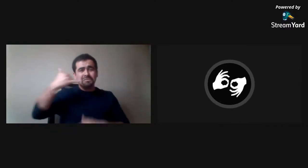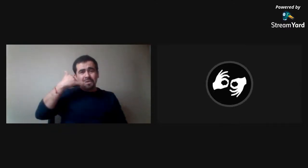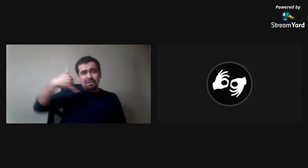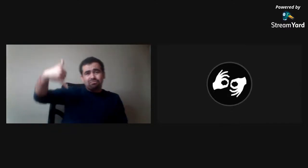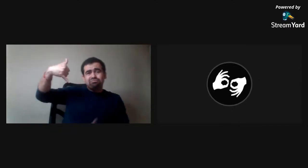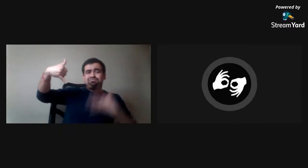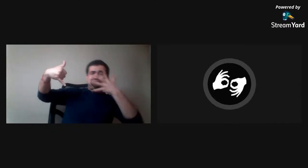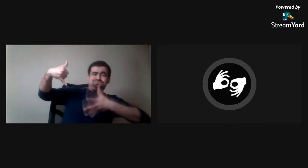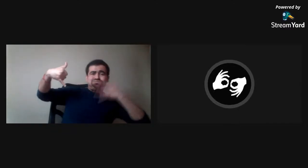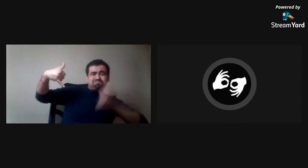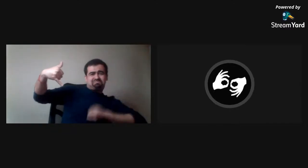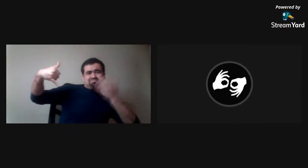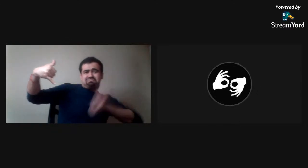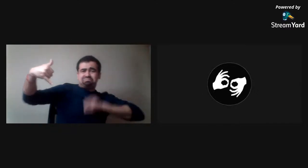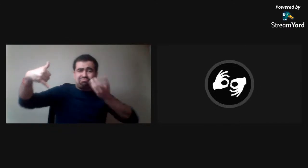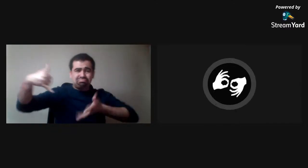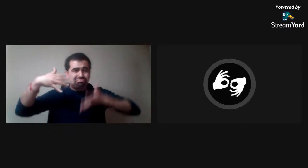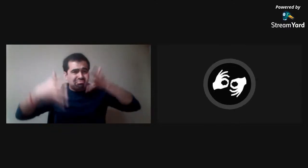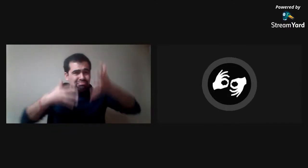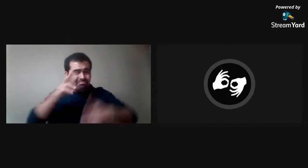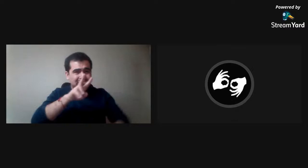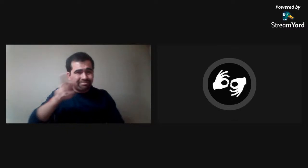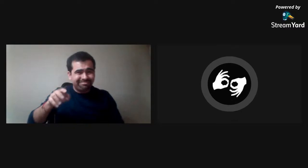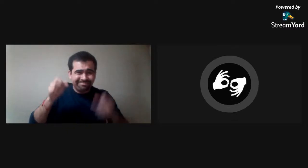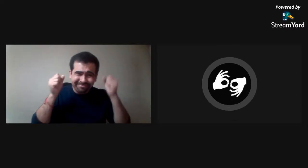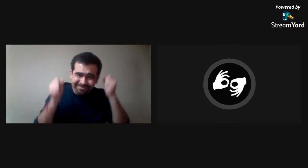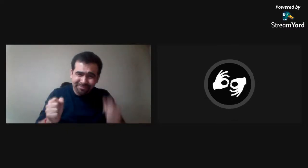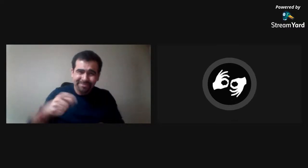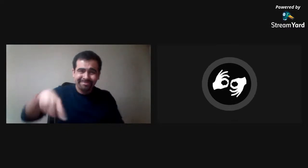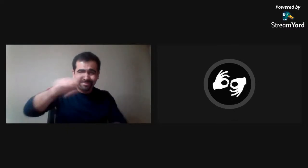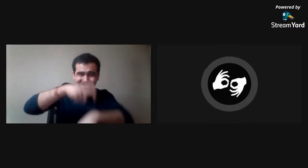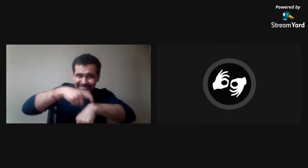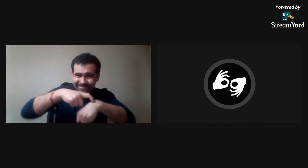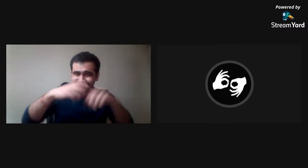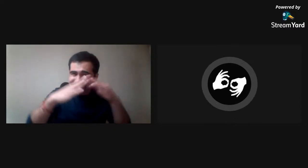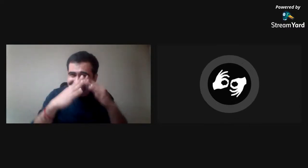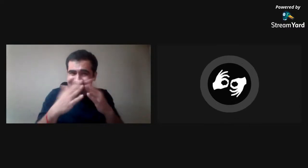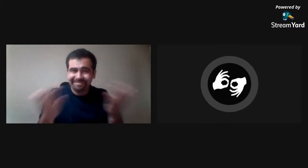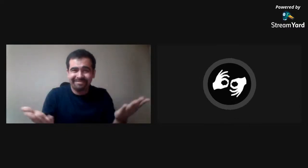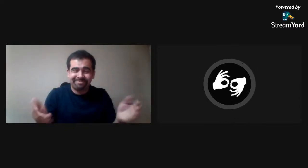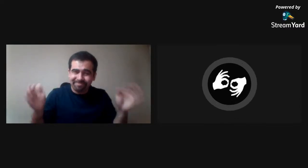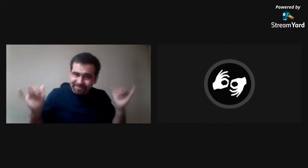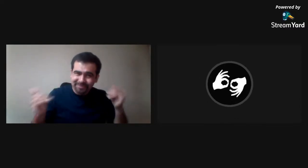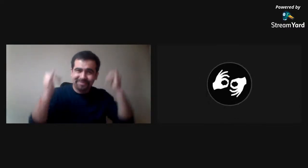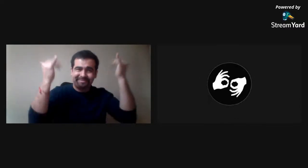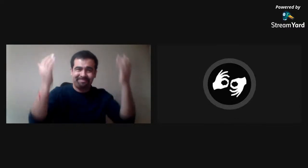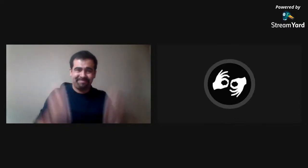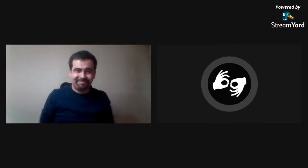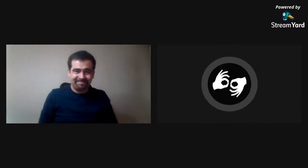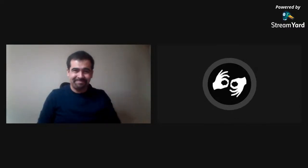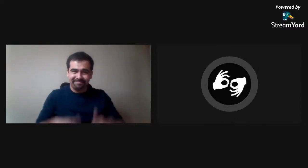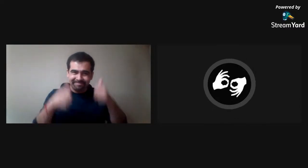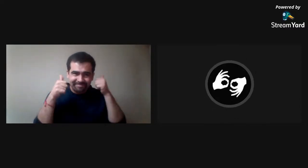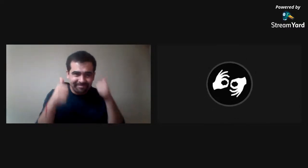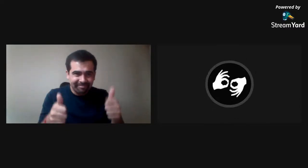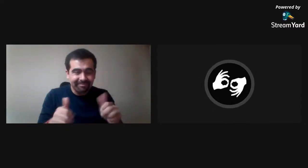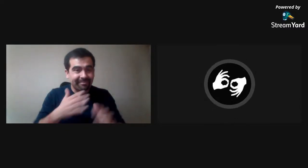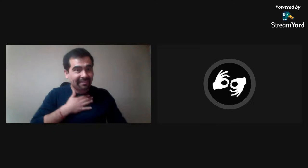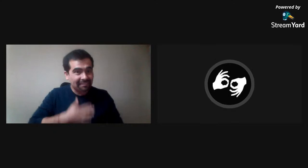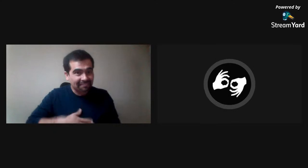La idea es que no se aburran, conéctense a través de videollamadas, llámense, pregunten sobre el vernáculo visual,